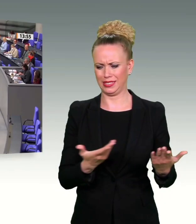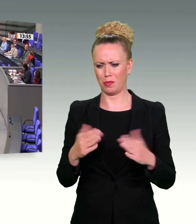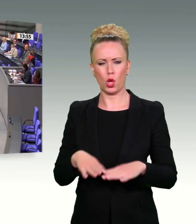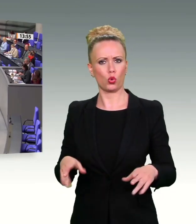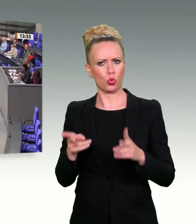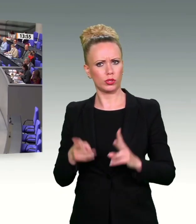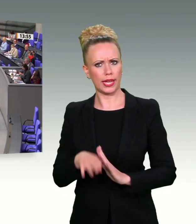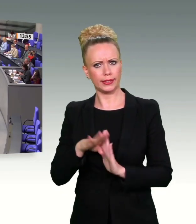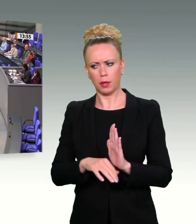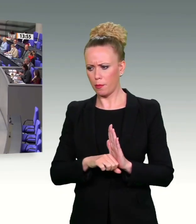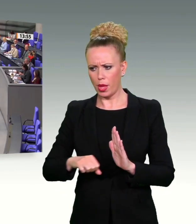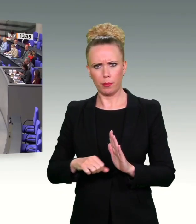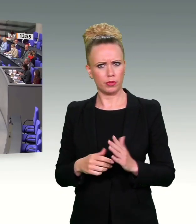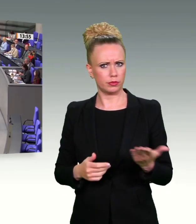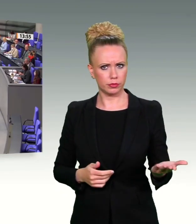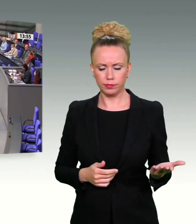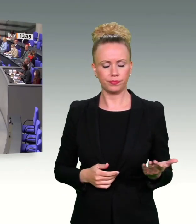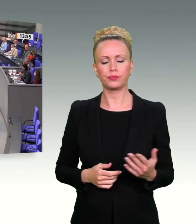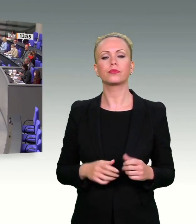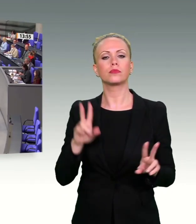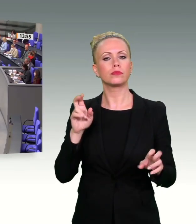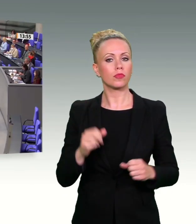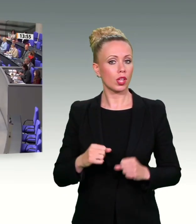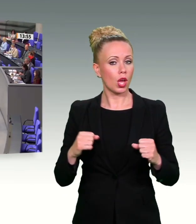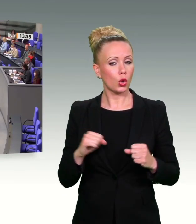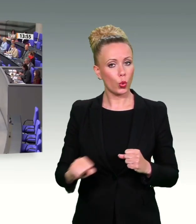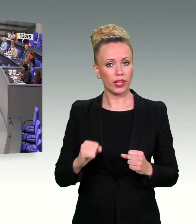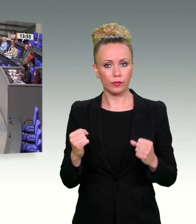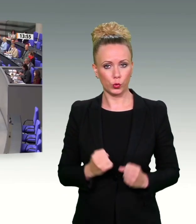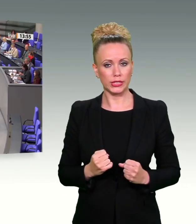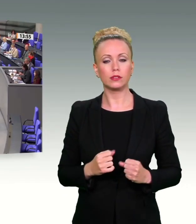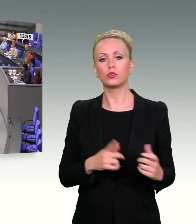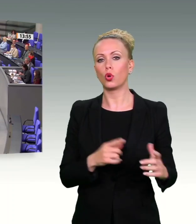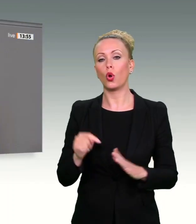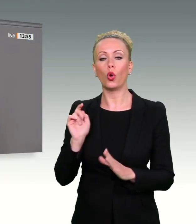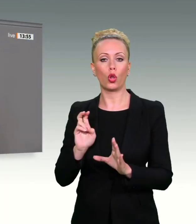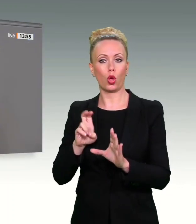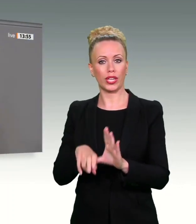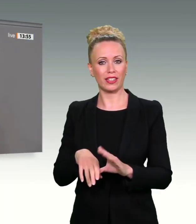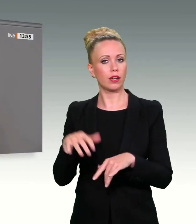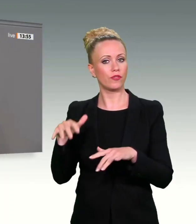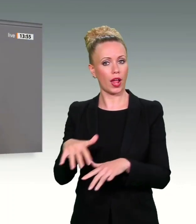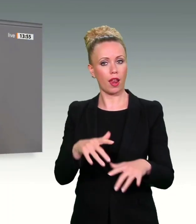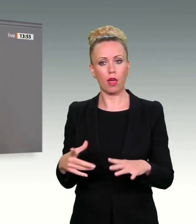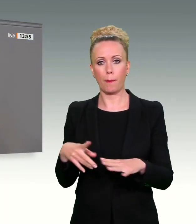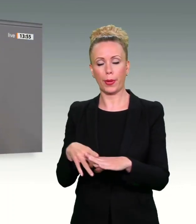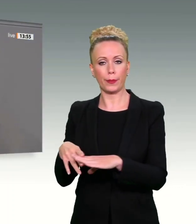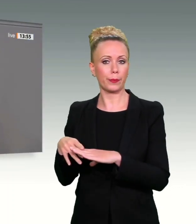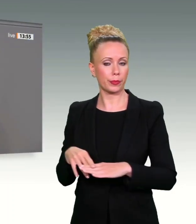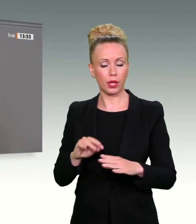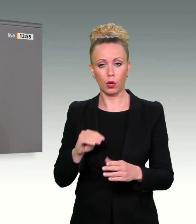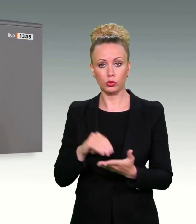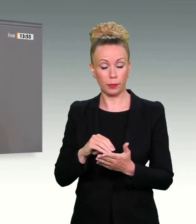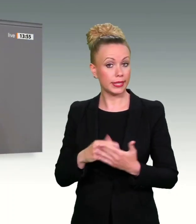verloren ist. Mit Quick-Freeze und mit Lock-In-Fallen, die wir haben, geben wir den Sicherheitsbehörden endlich grundrechtskonforme